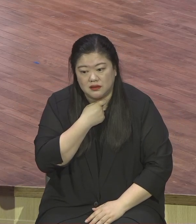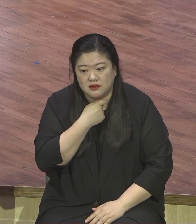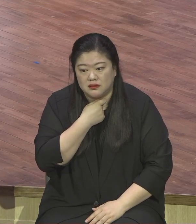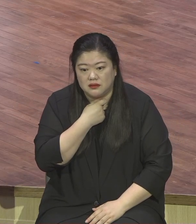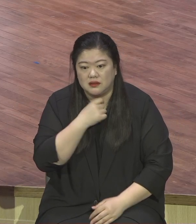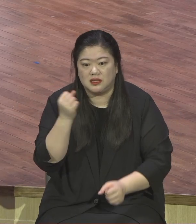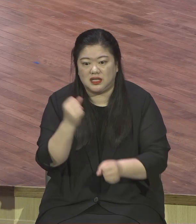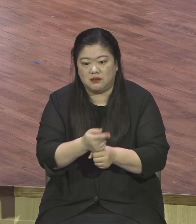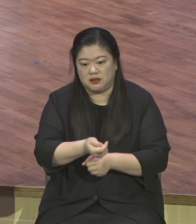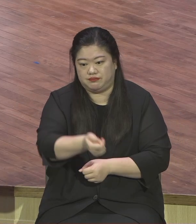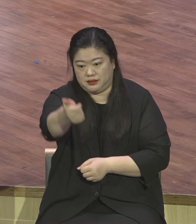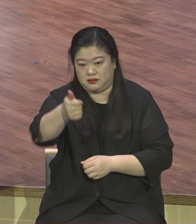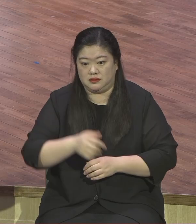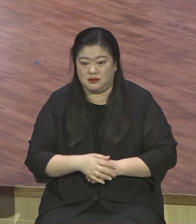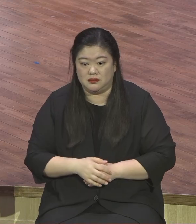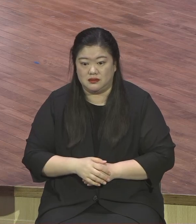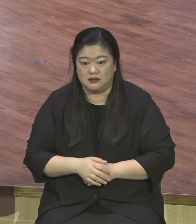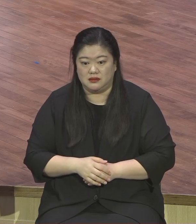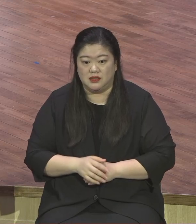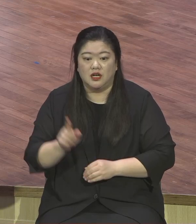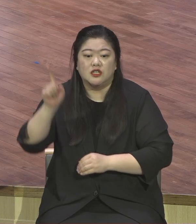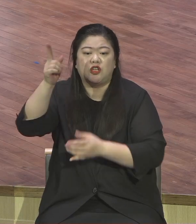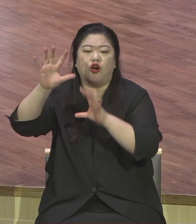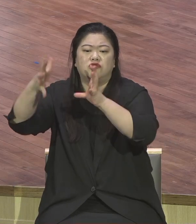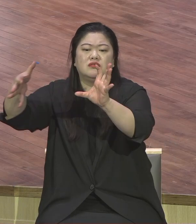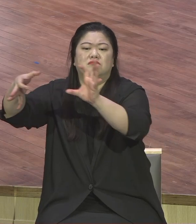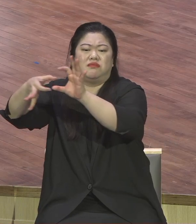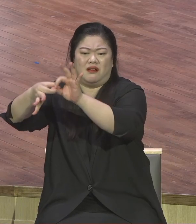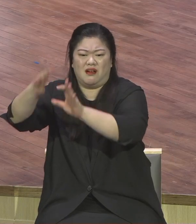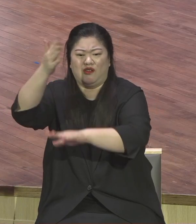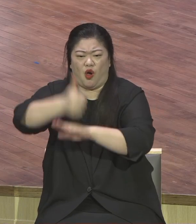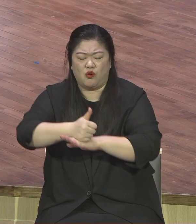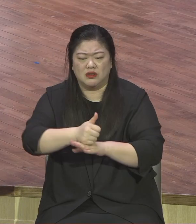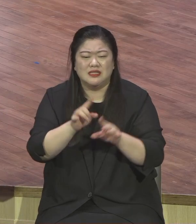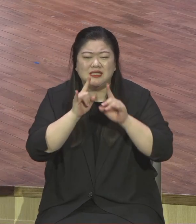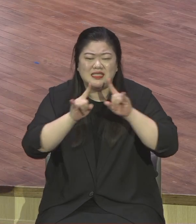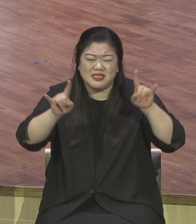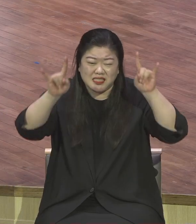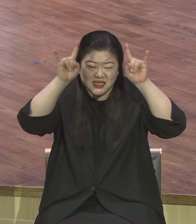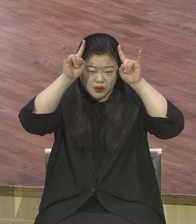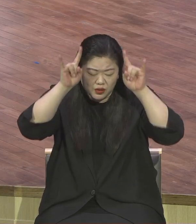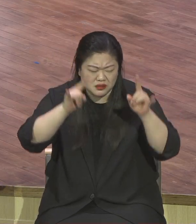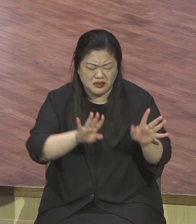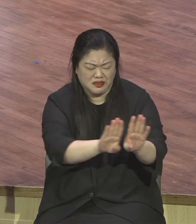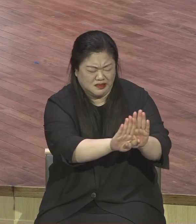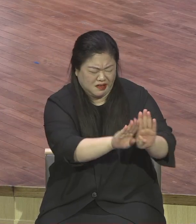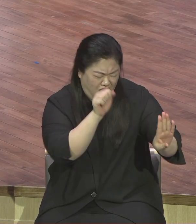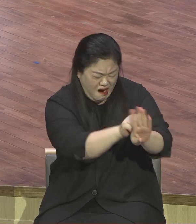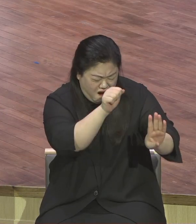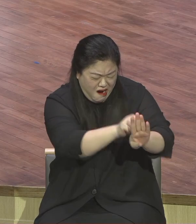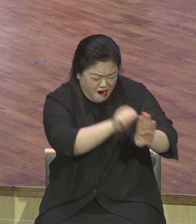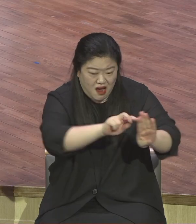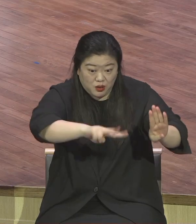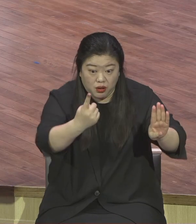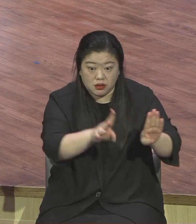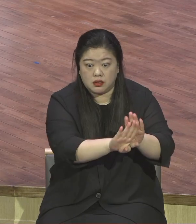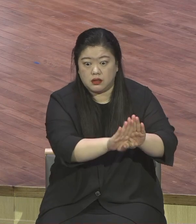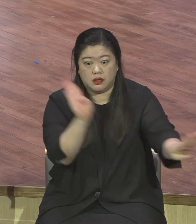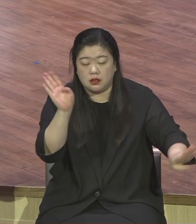순간 하나님의 영이 여러분 안에 계시기 때문에 그리고 이 땅에 살면서 죄와 사망의 법에서 법적 완전